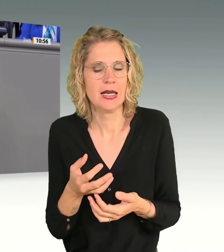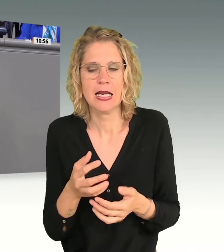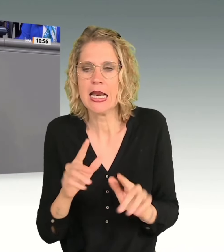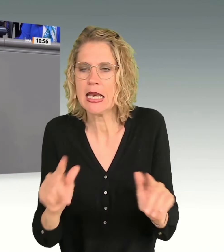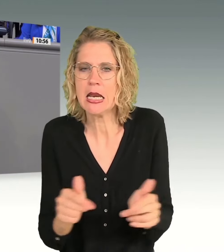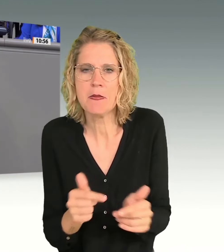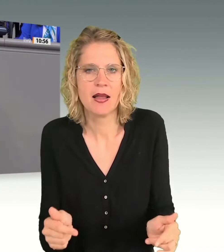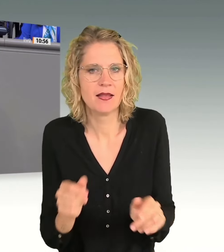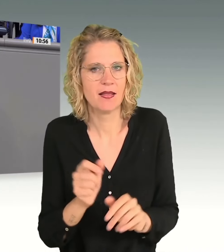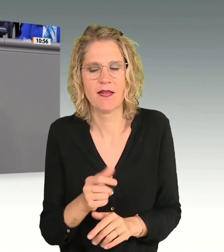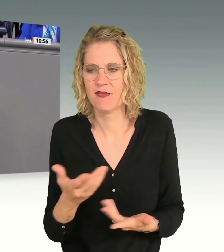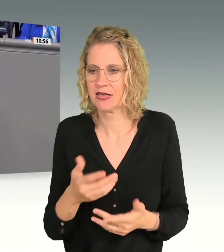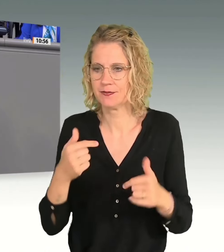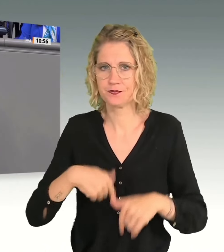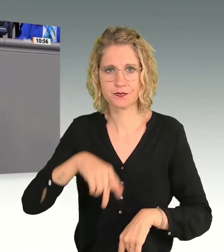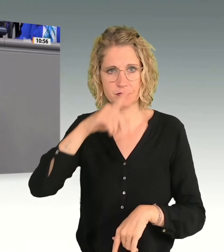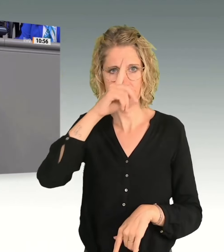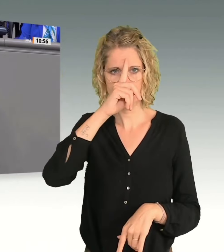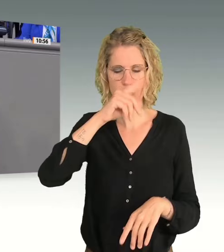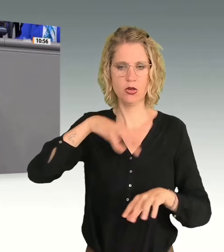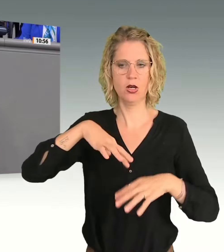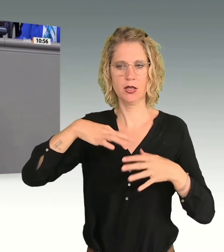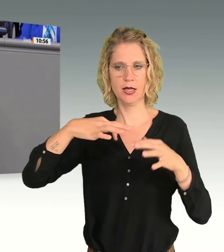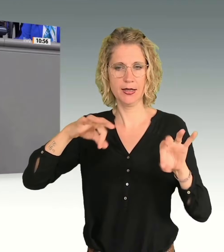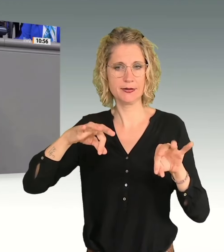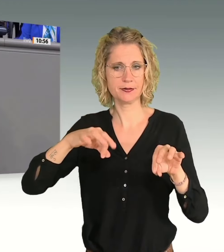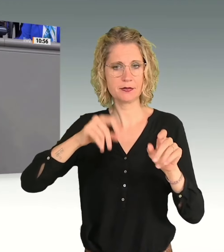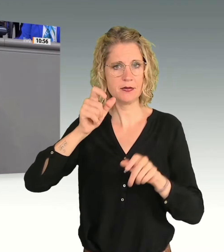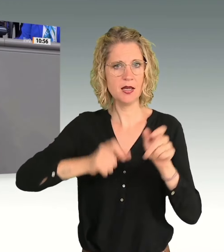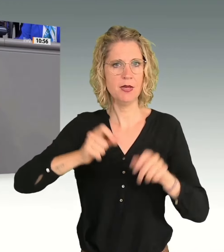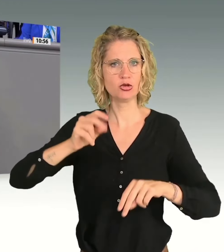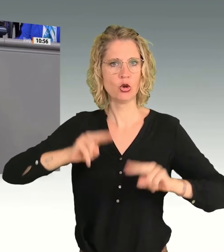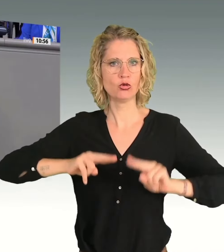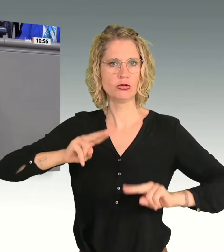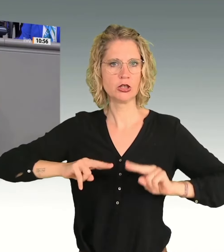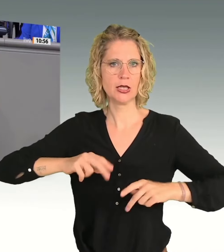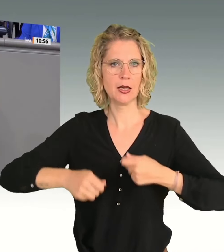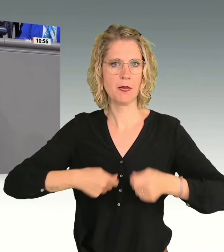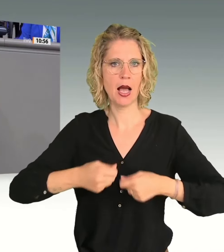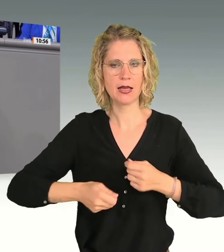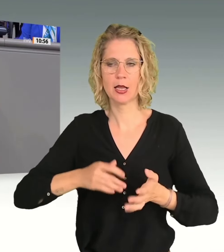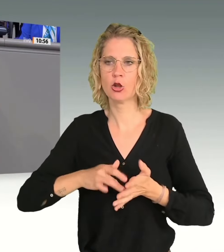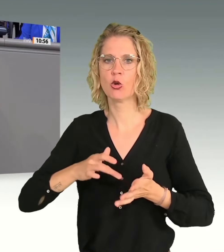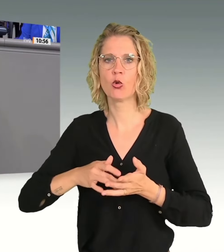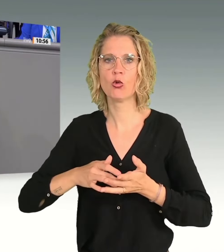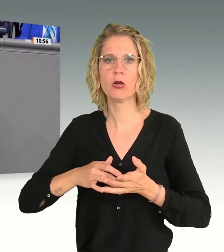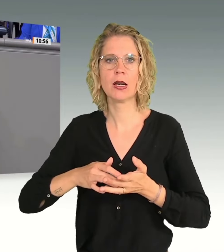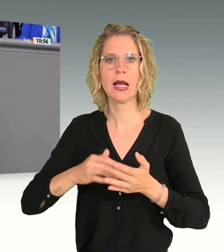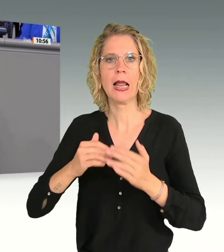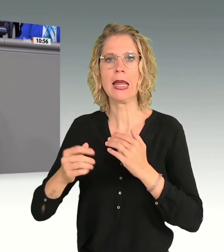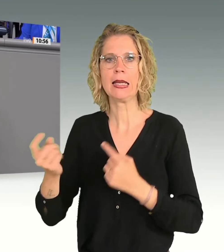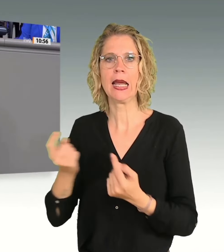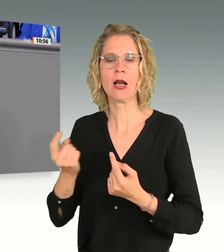vor deutschen Gerichten Menschen unterschiedlich behandelt werden im Strafmaß, wenn sie aus unterschiedlichen Ländern kommen. Herr Frings,